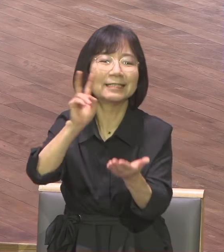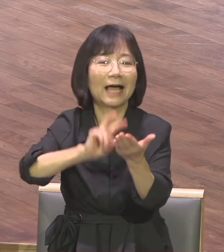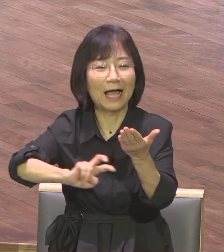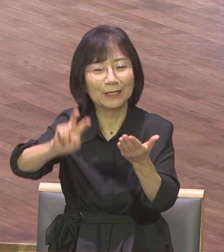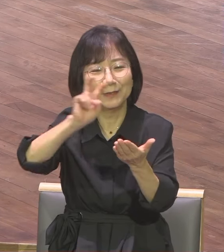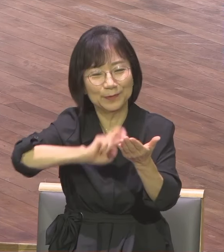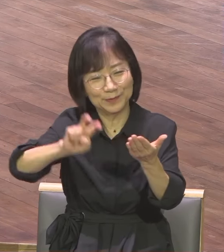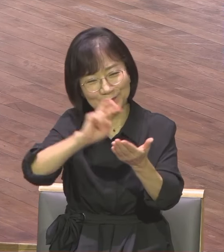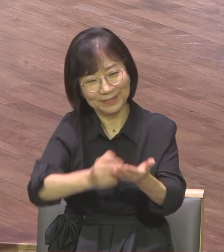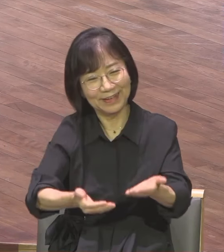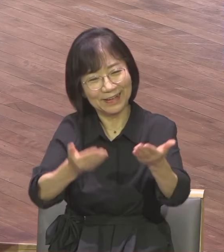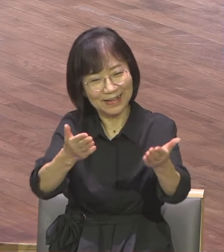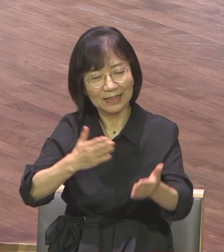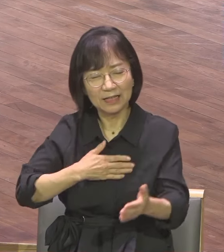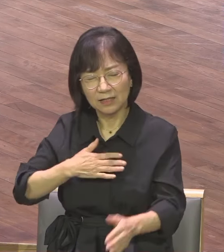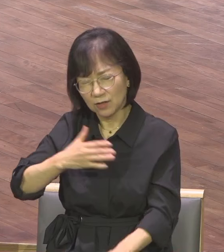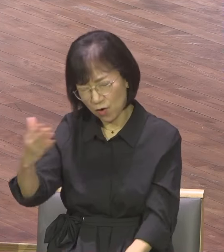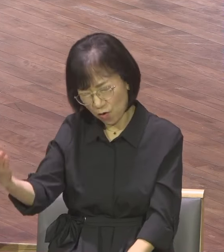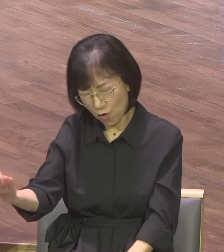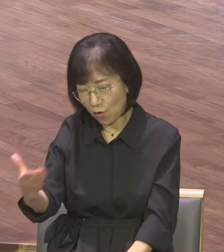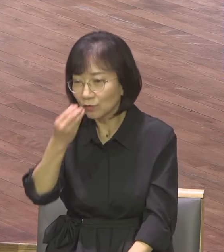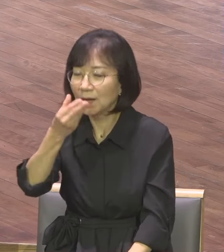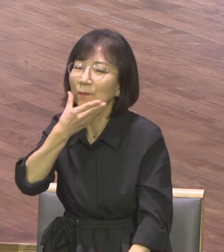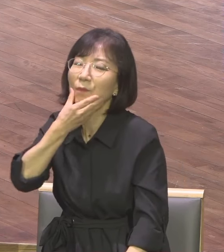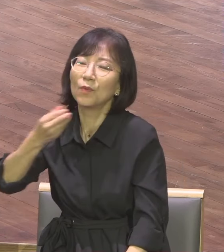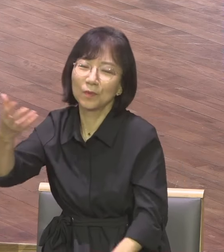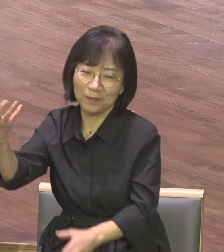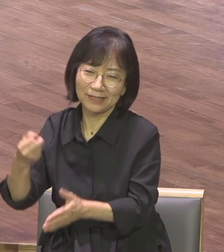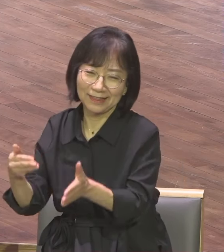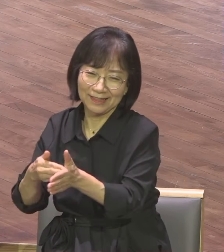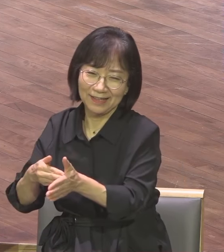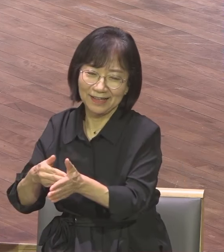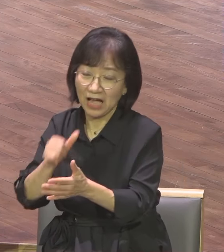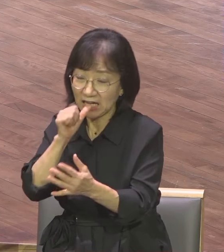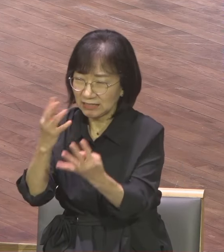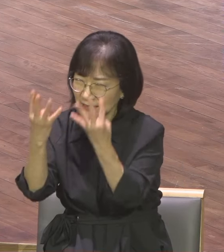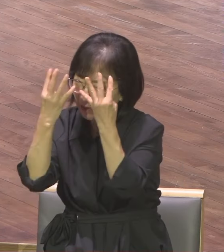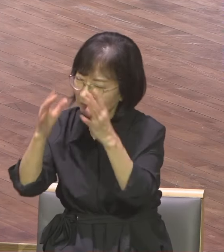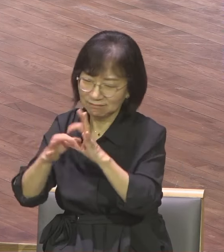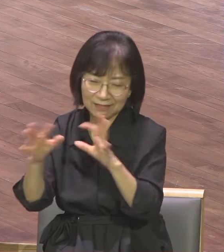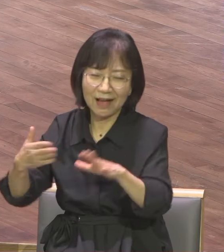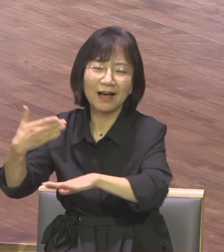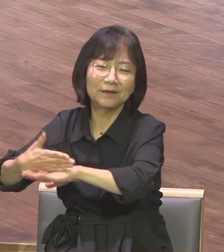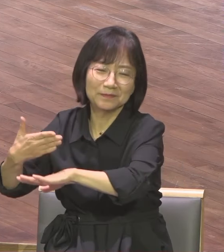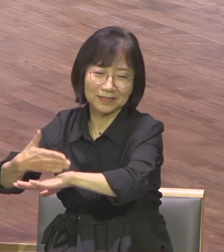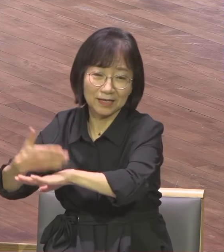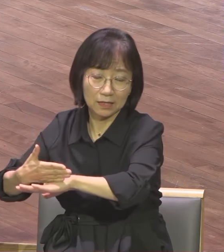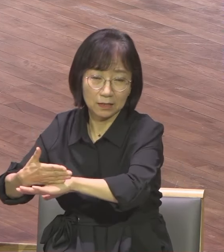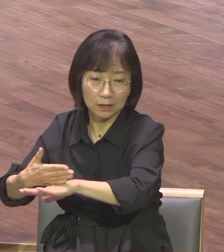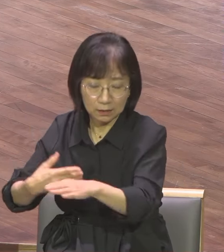나는 그 복 때문에 지금 감사하고 있다는 거예요 내 몸은 키와 감옥에 있지만